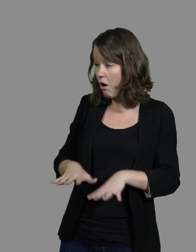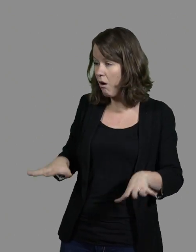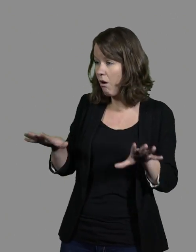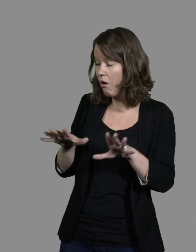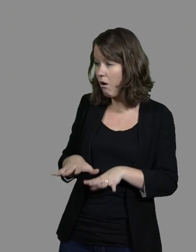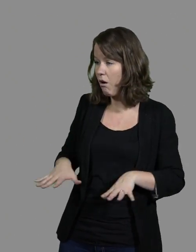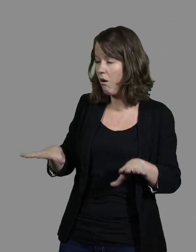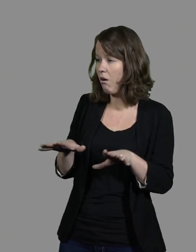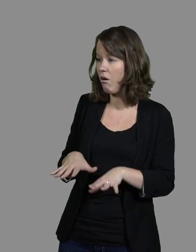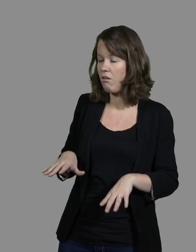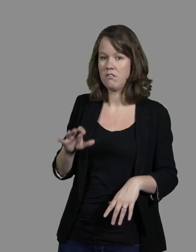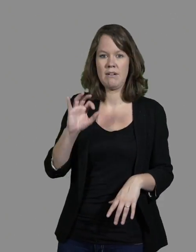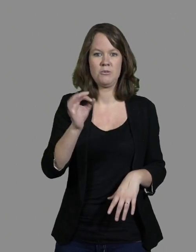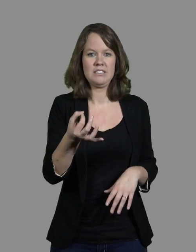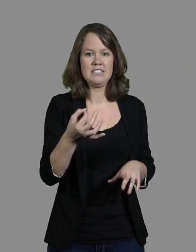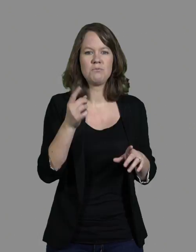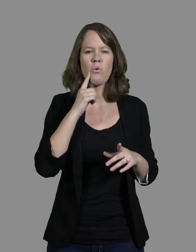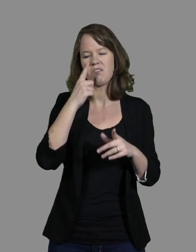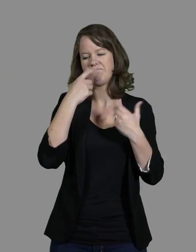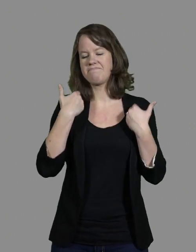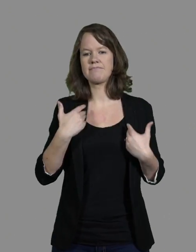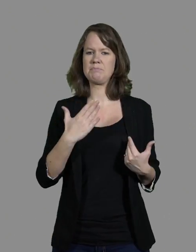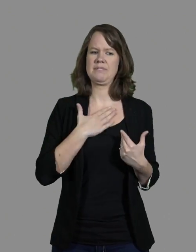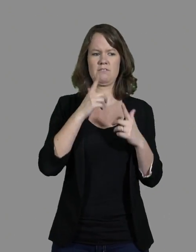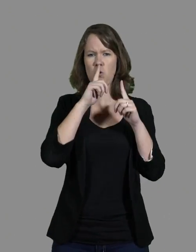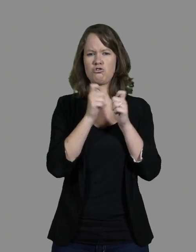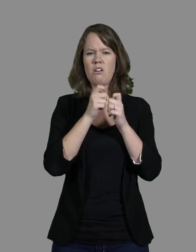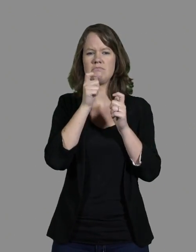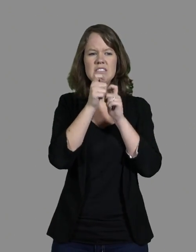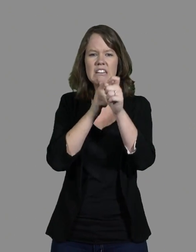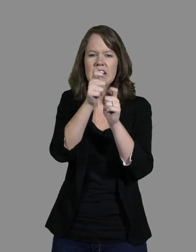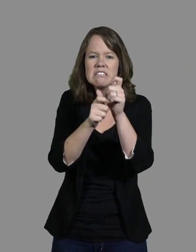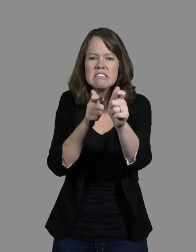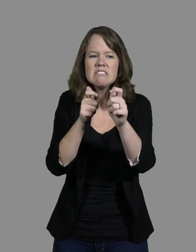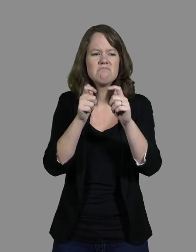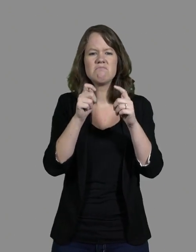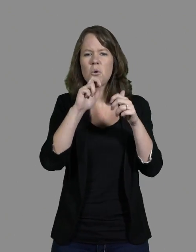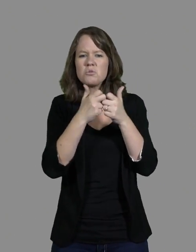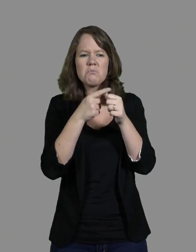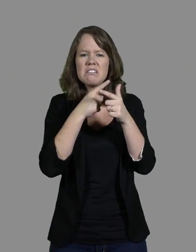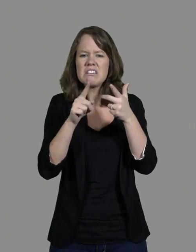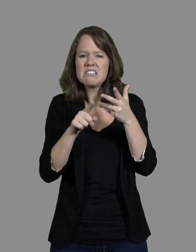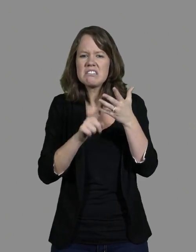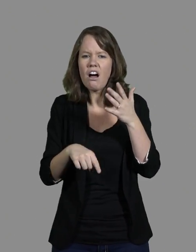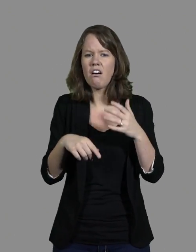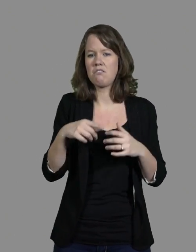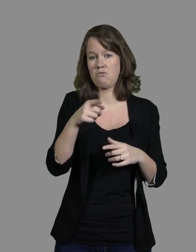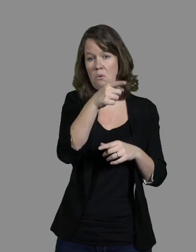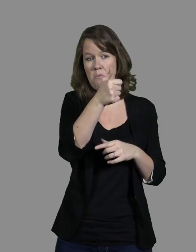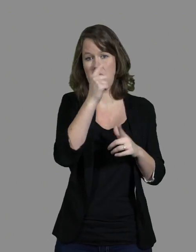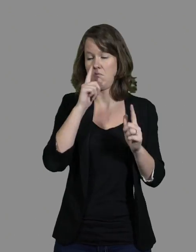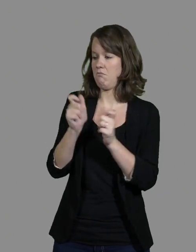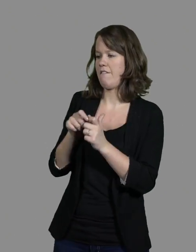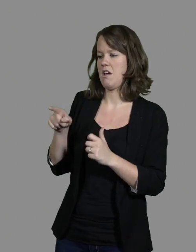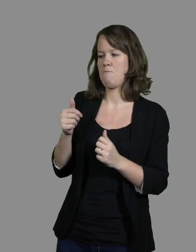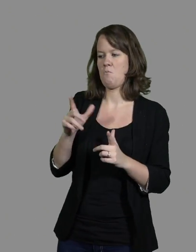y avait comme de la dyslexie, de l'heure, enfin, ils ont tout mélangé. Ils se sont dit, elle n'aime pas l'école et puis elle est peut-être un peu bébête.